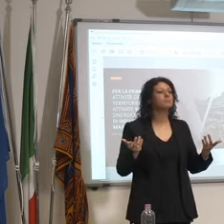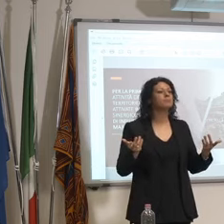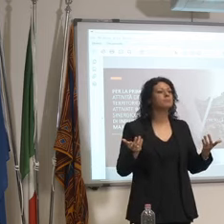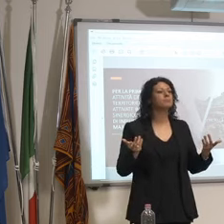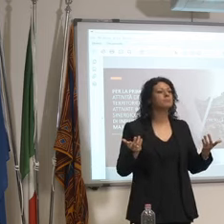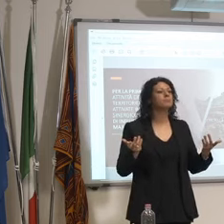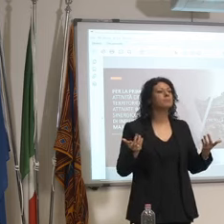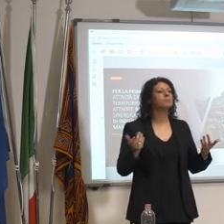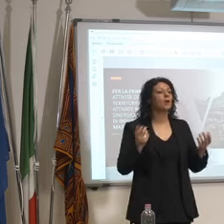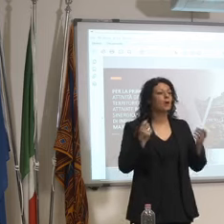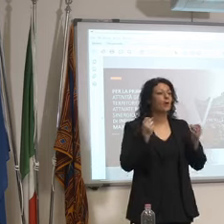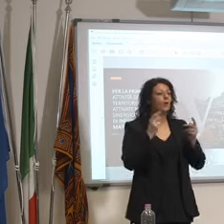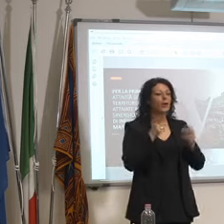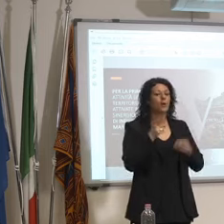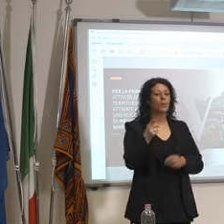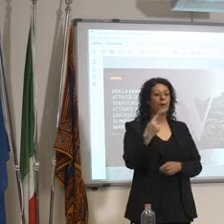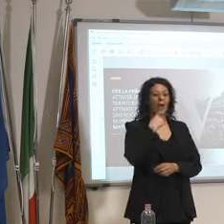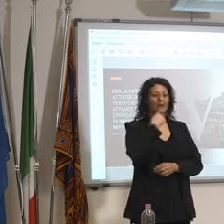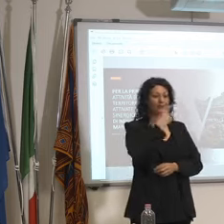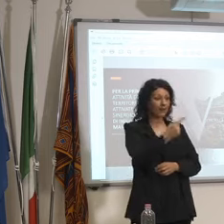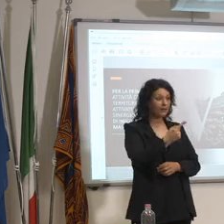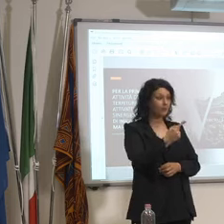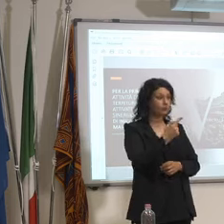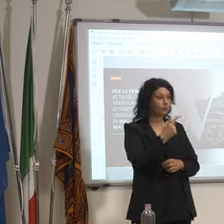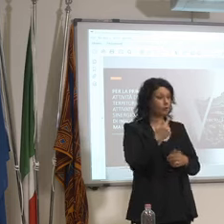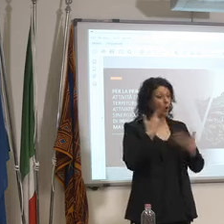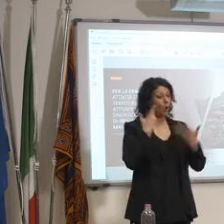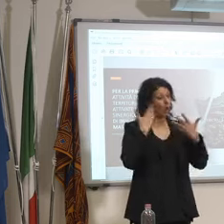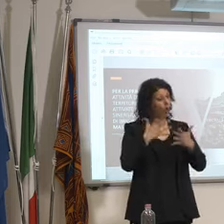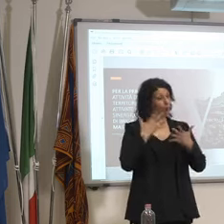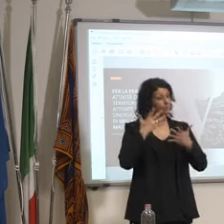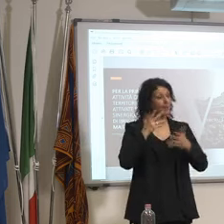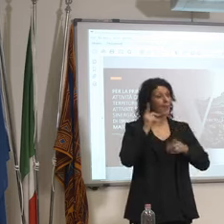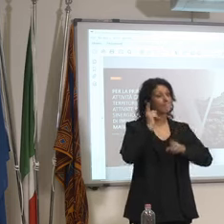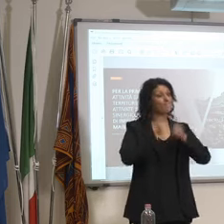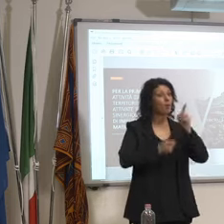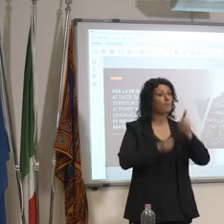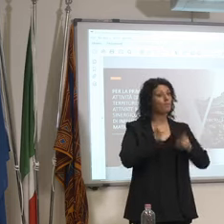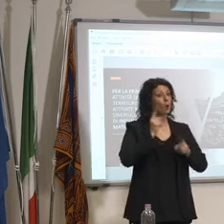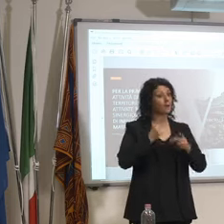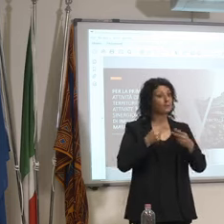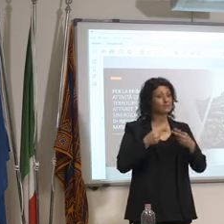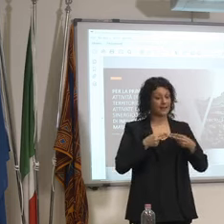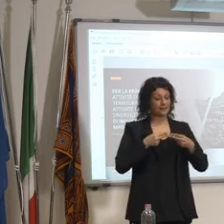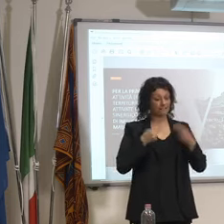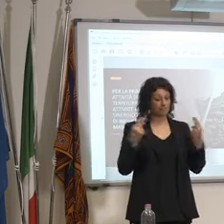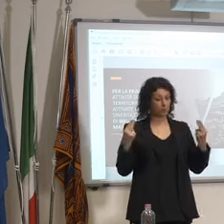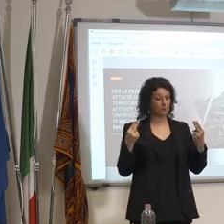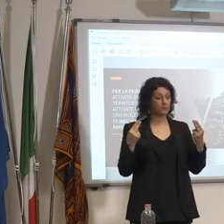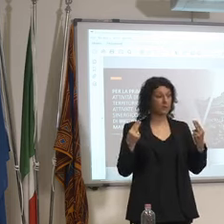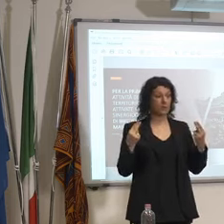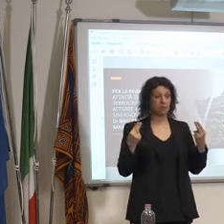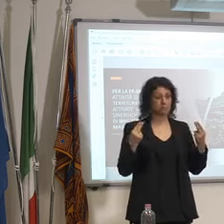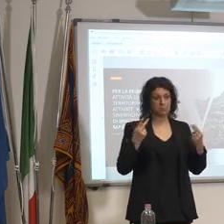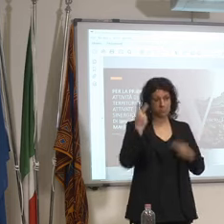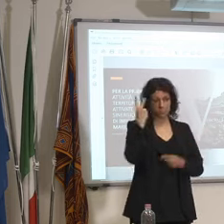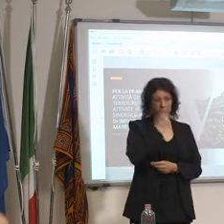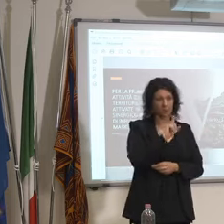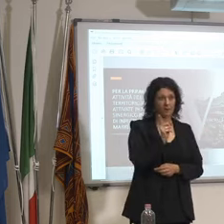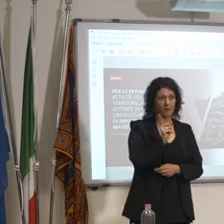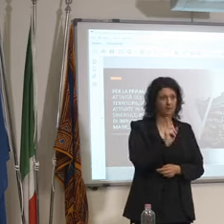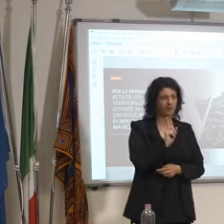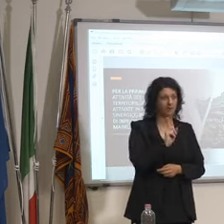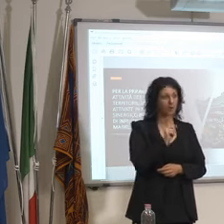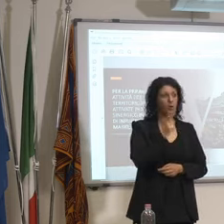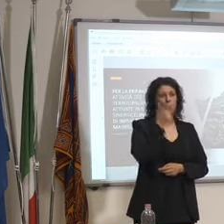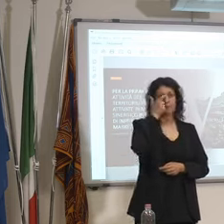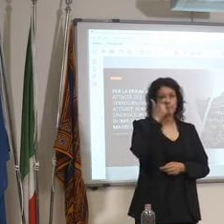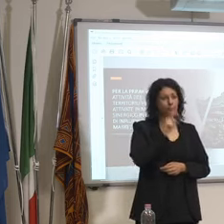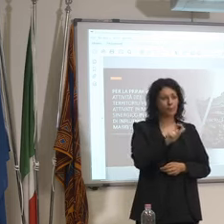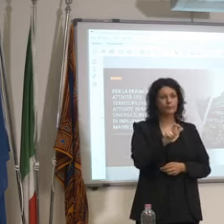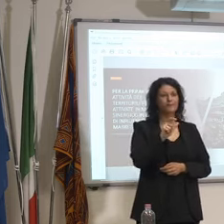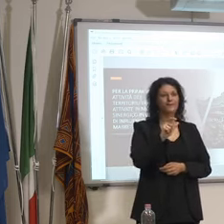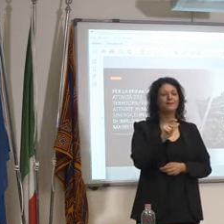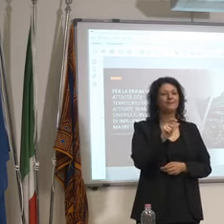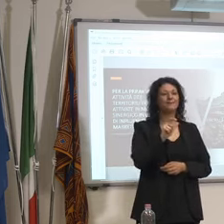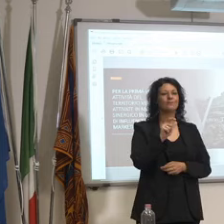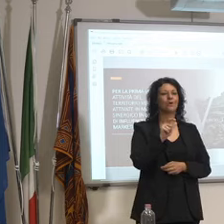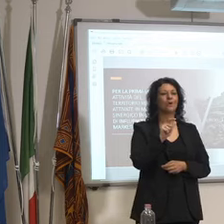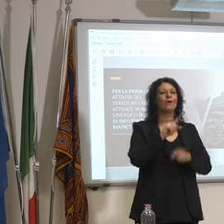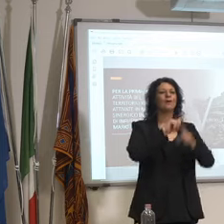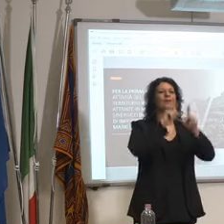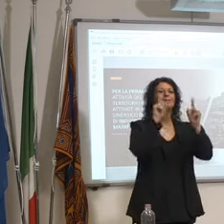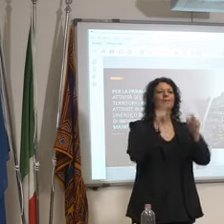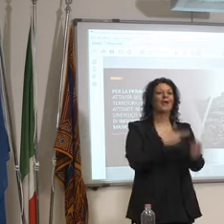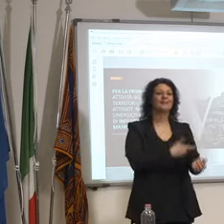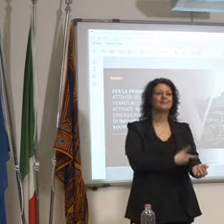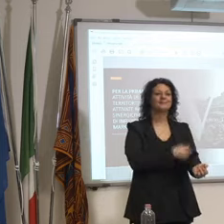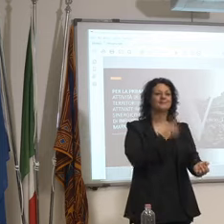dice che l'immunità ormai tra la popolazione si è consolidata non è vero perché i test aerologici si dicono che troviamo